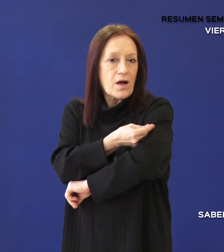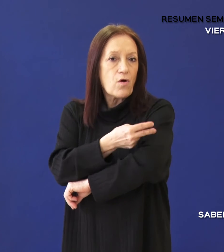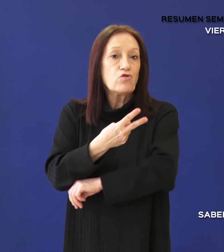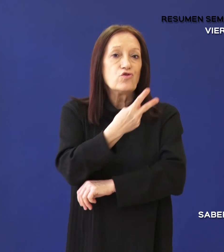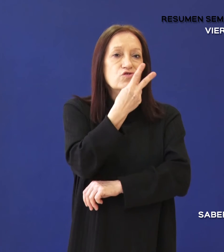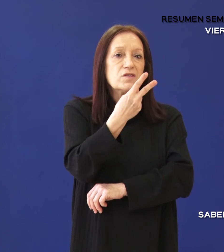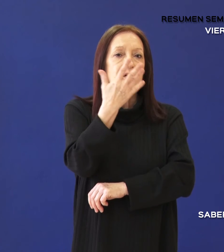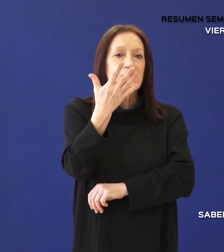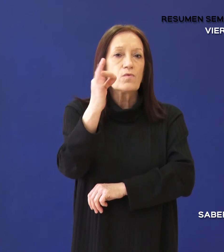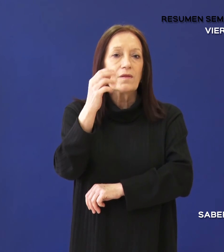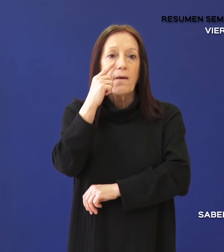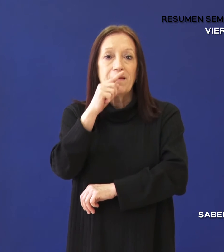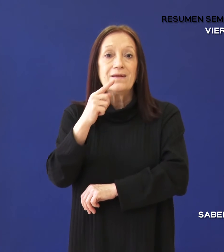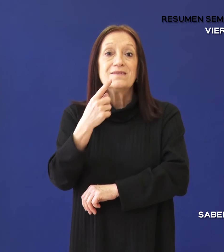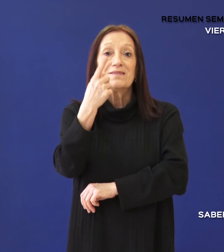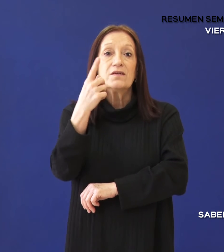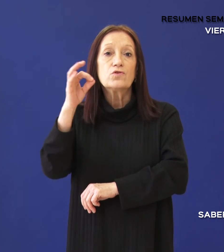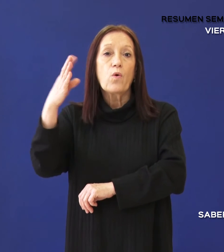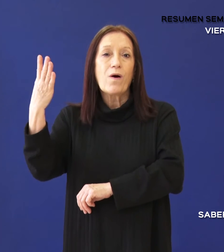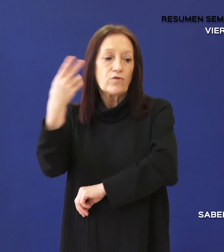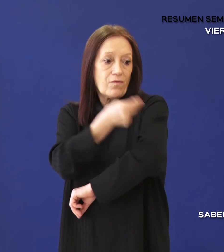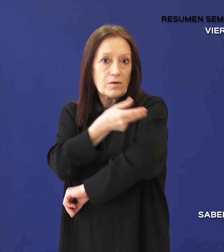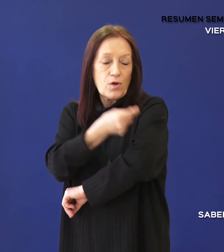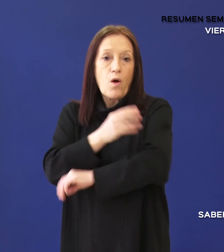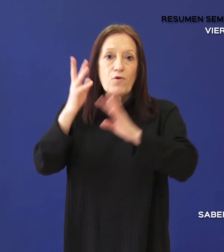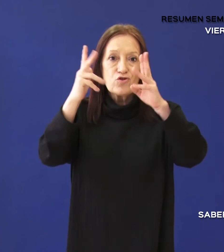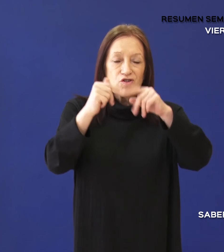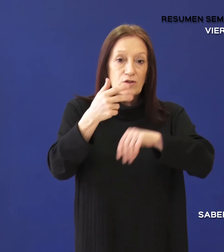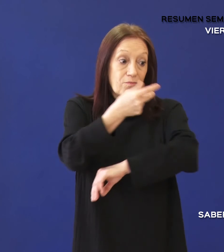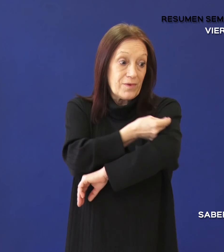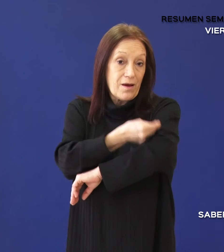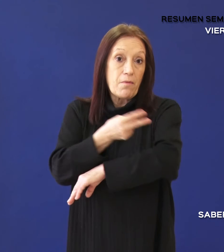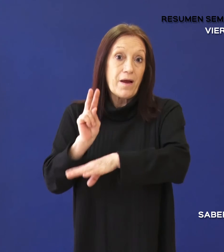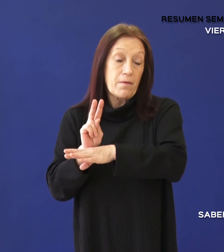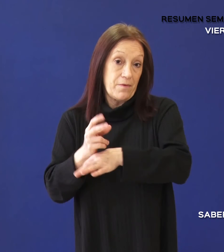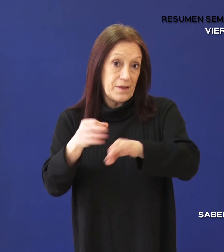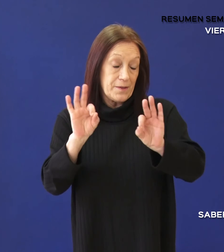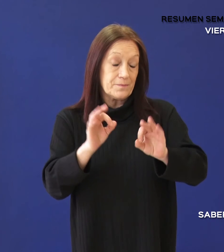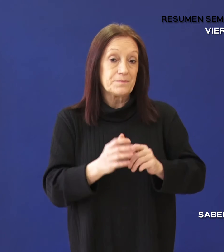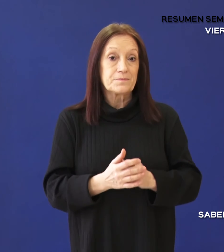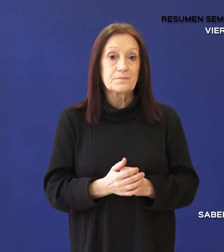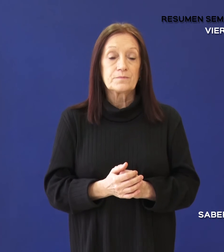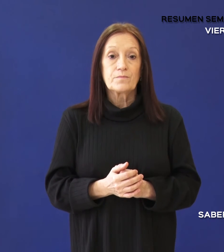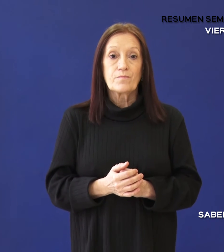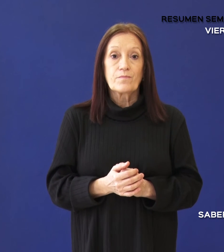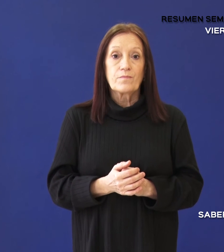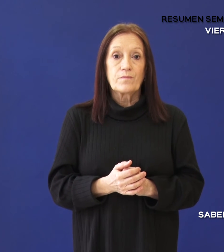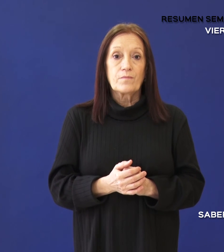.104 dosis del Plan Vacunar para Prevenir. Casos